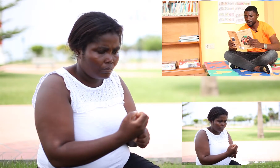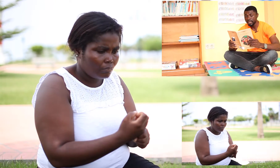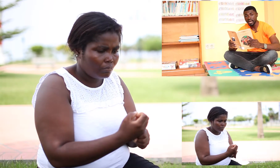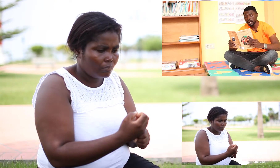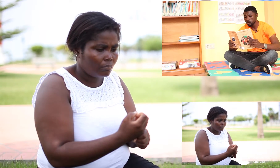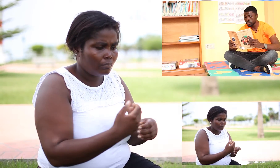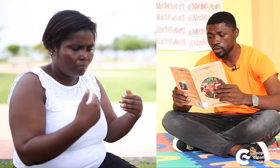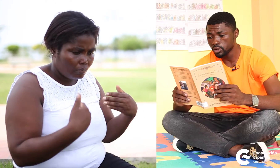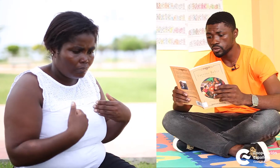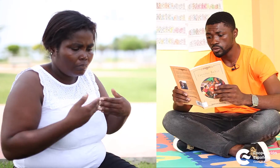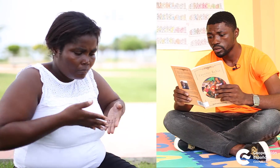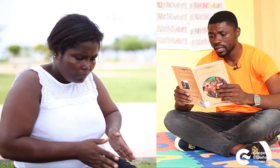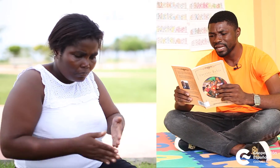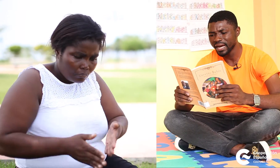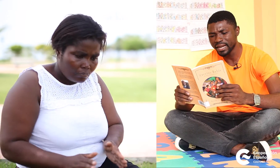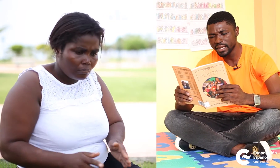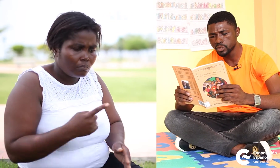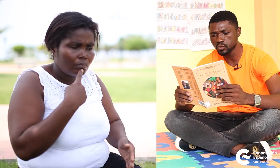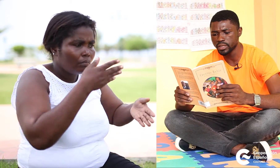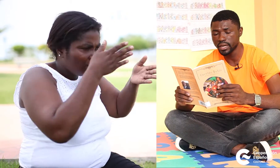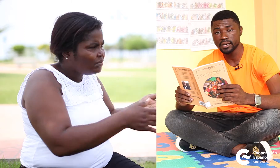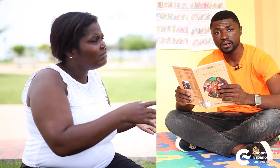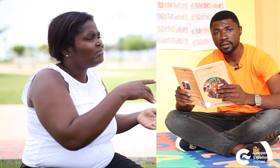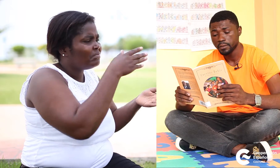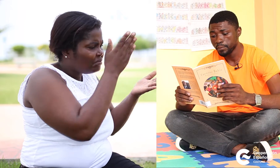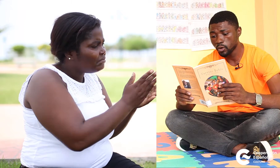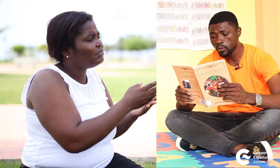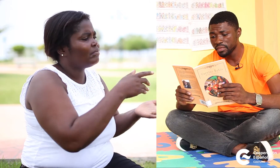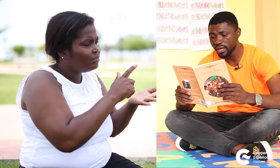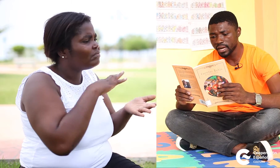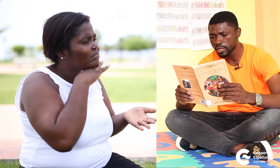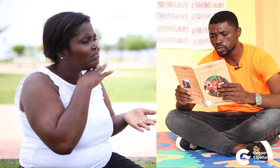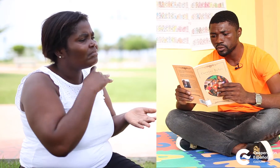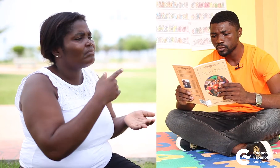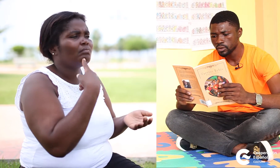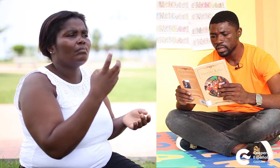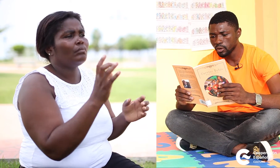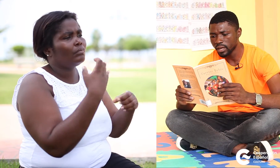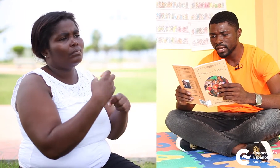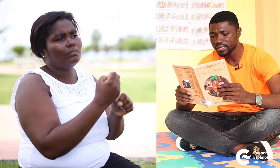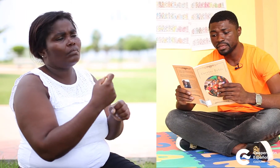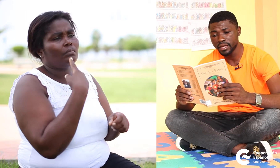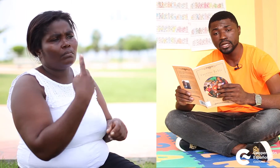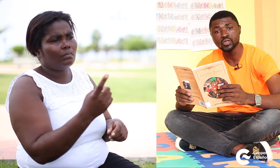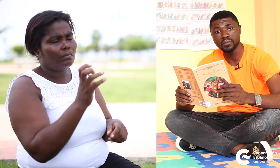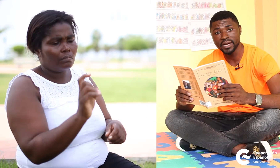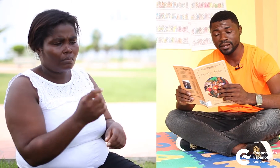Pedía a los hijos que dejaran de ensuciar, pero no hacían caso de lo que les decía su madre.